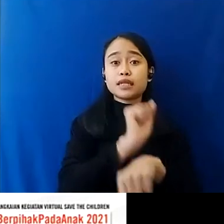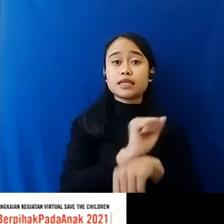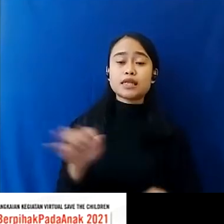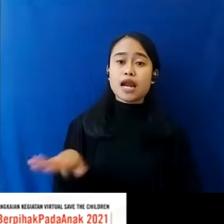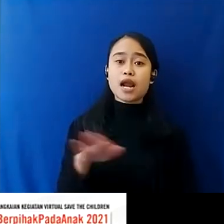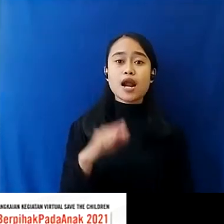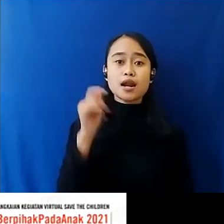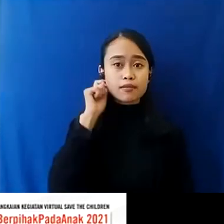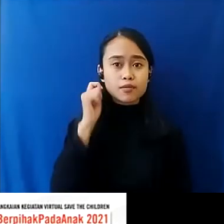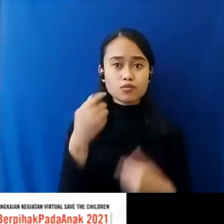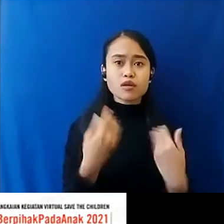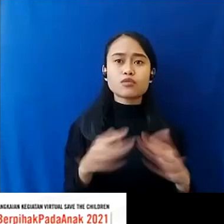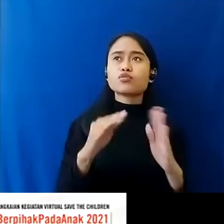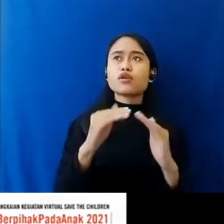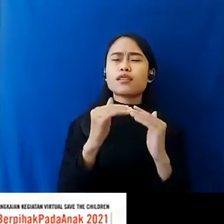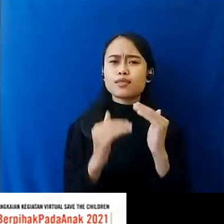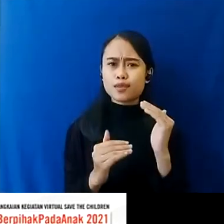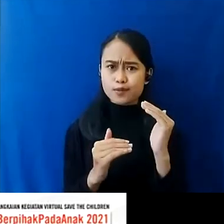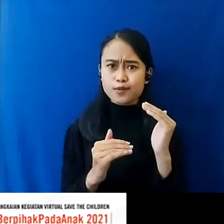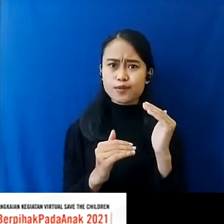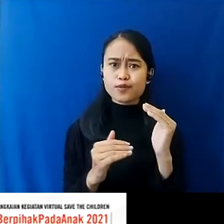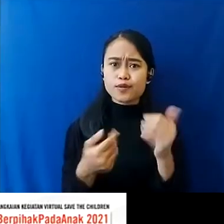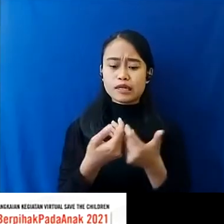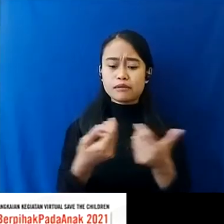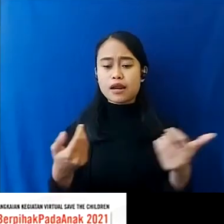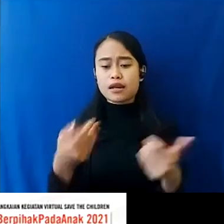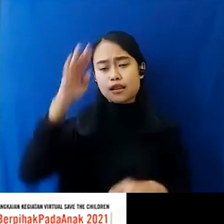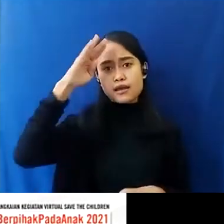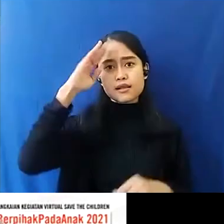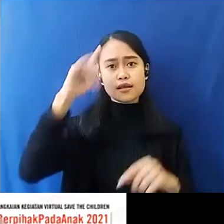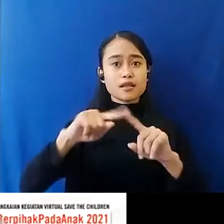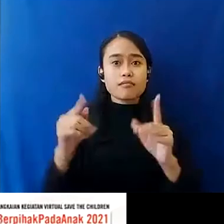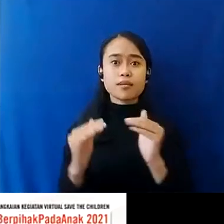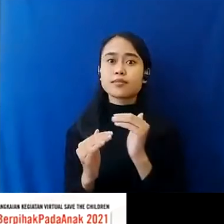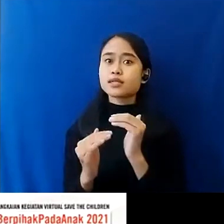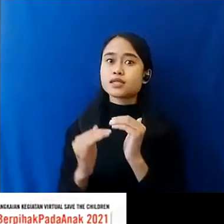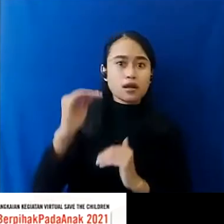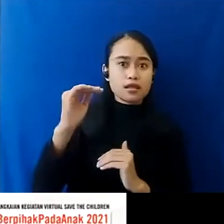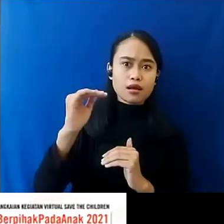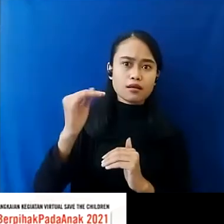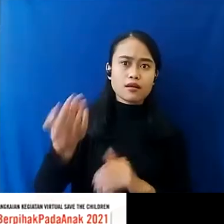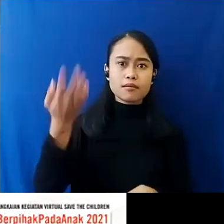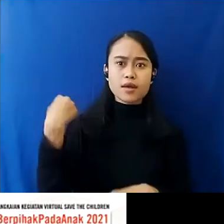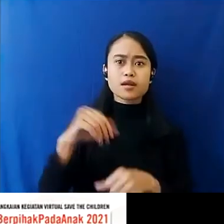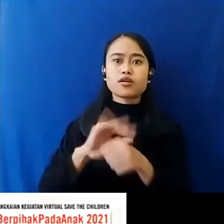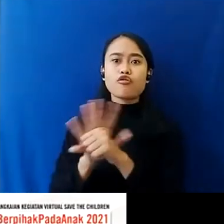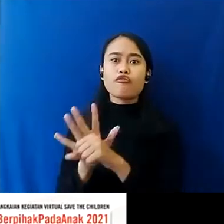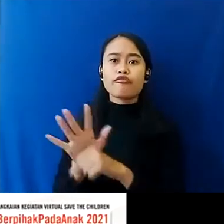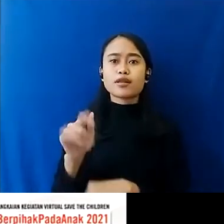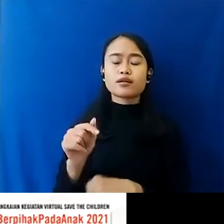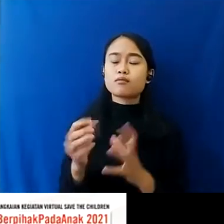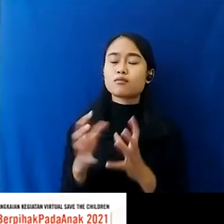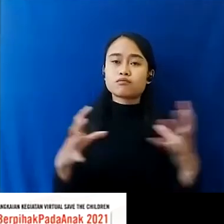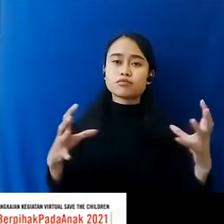Turun Dan Di bawah Jumlah Anak Laki-laki Namun Peningkatannya Pada saat Kemarin Pandemi Ini Lebih Besar